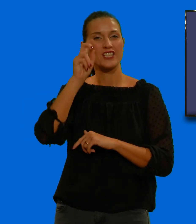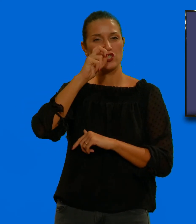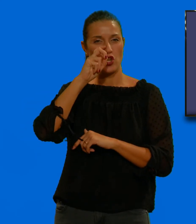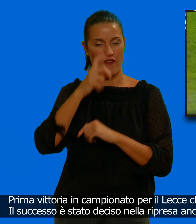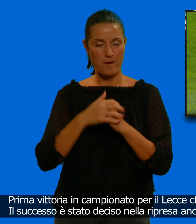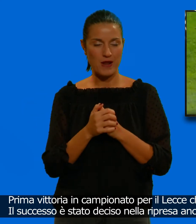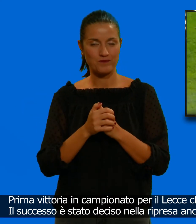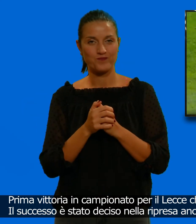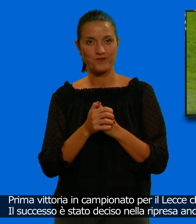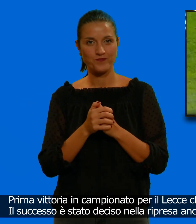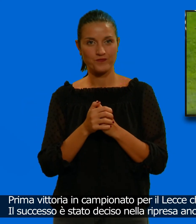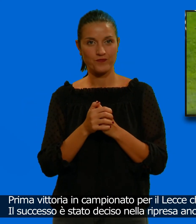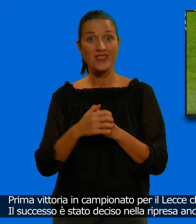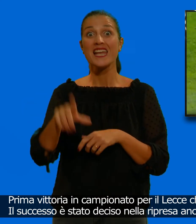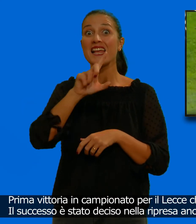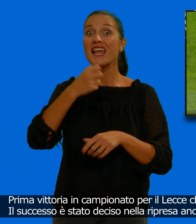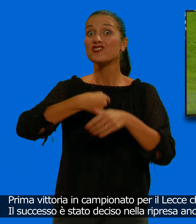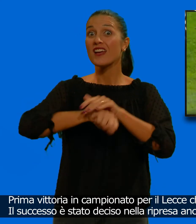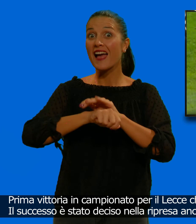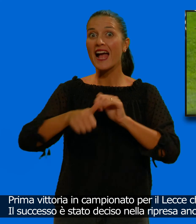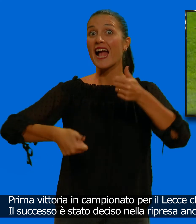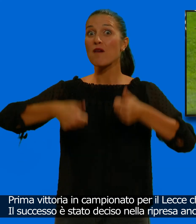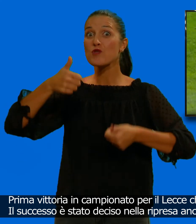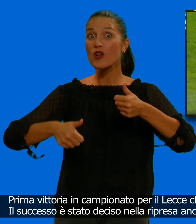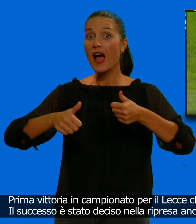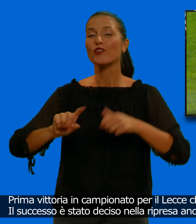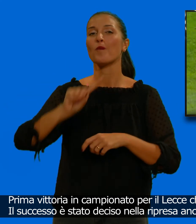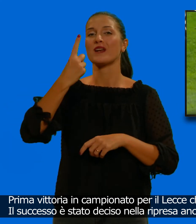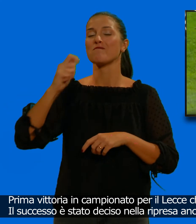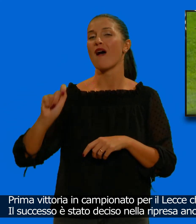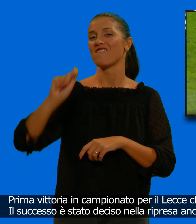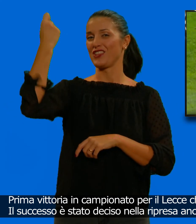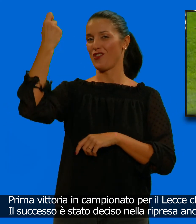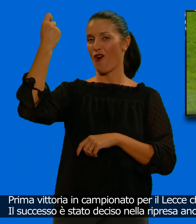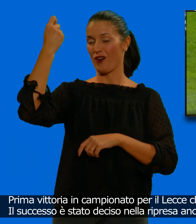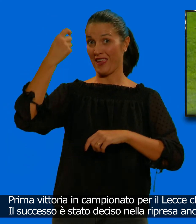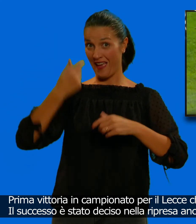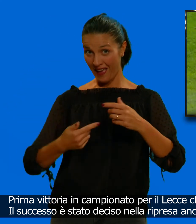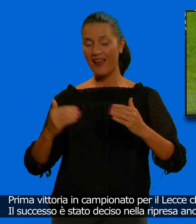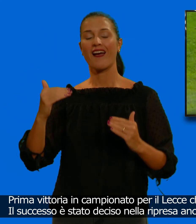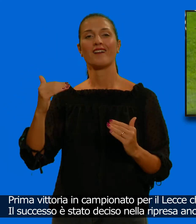Prima vittoria in campionato per il Lecce che supera Lascoli per 2 a 0.